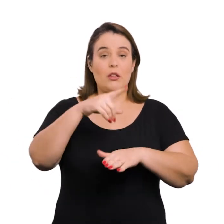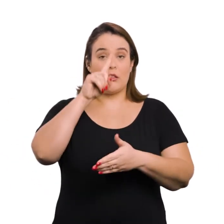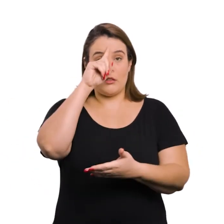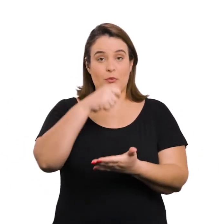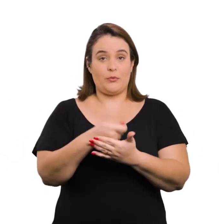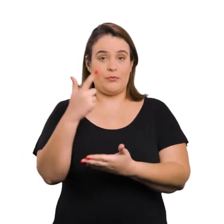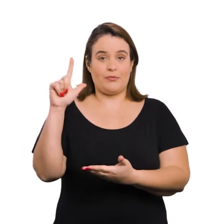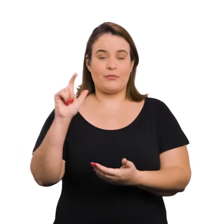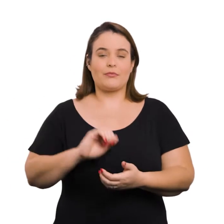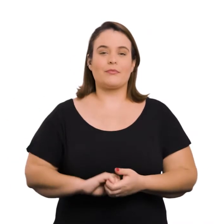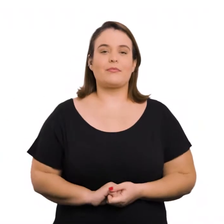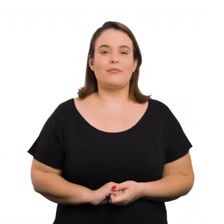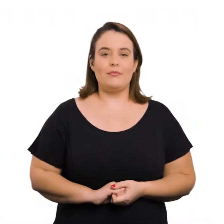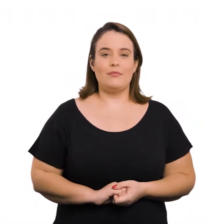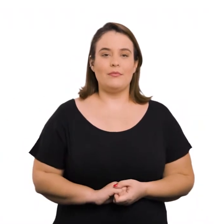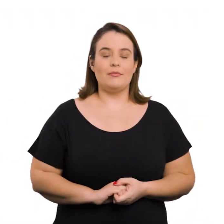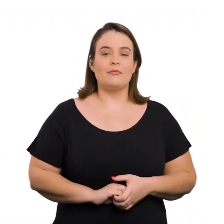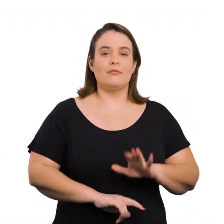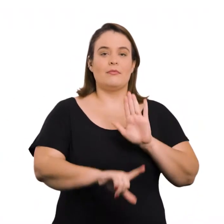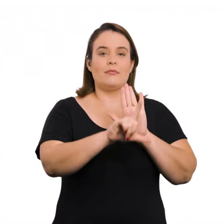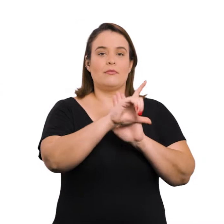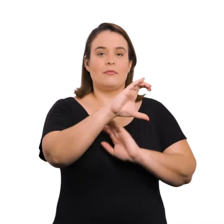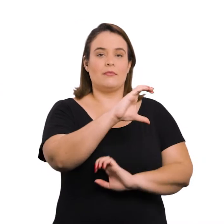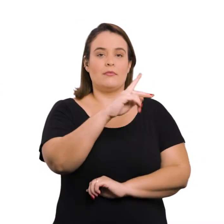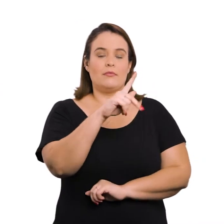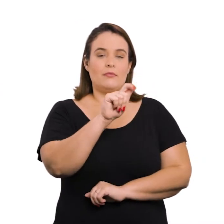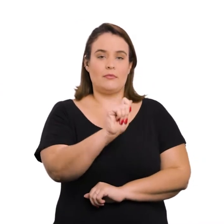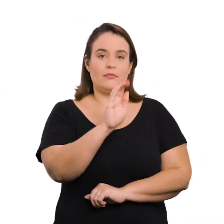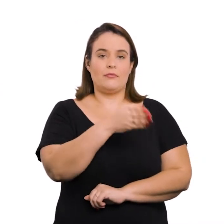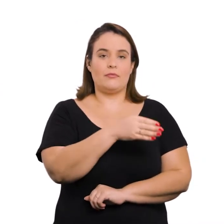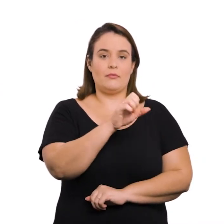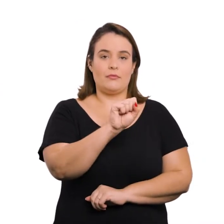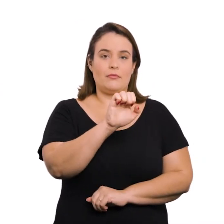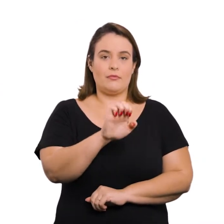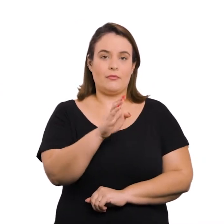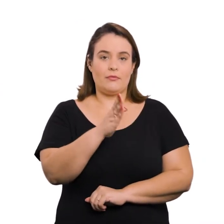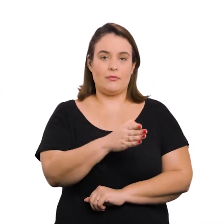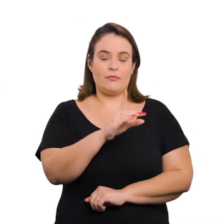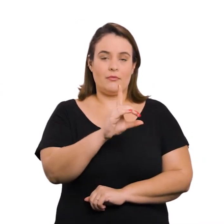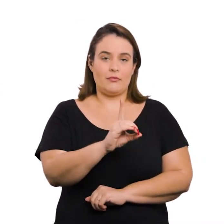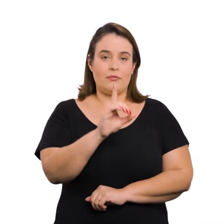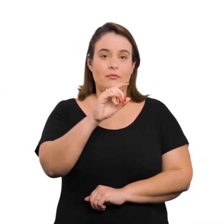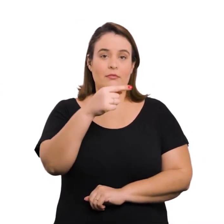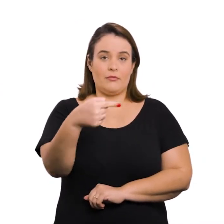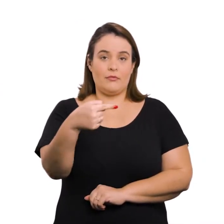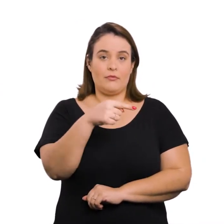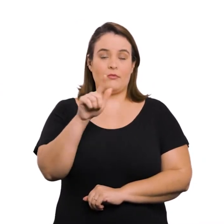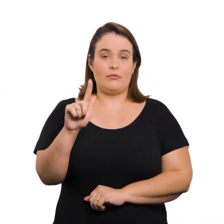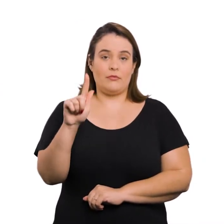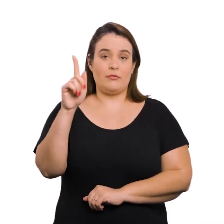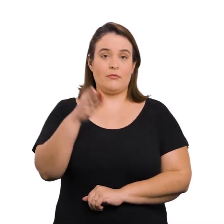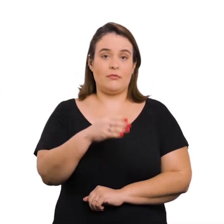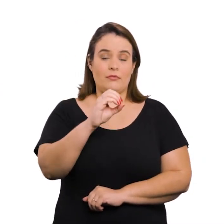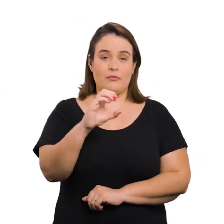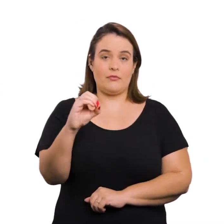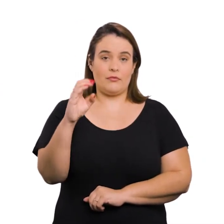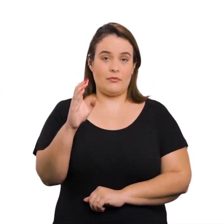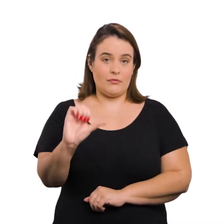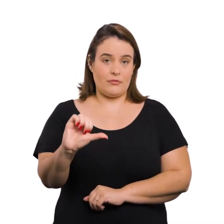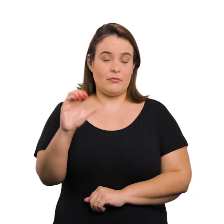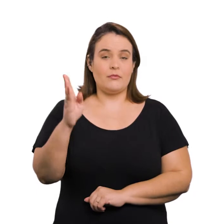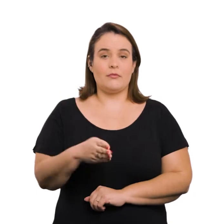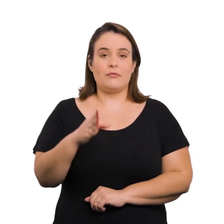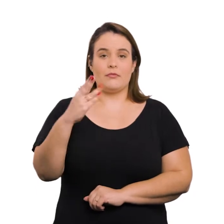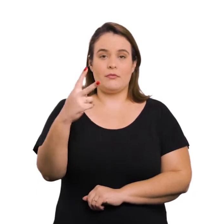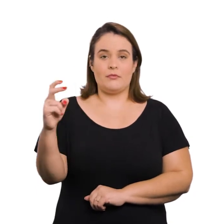outras providências. Resolução CPA-SEHAB-G-009